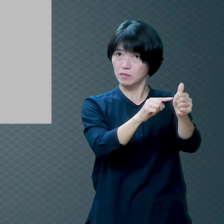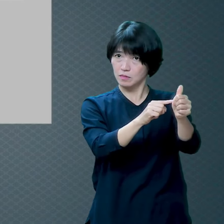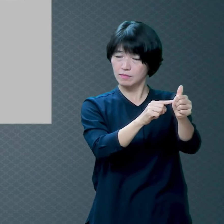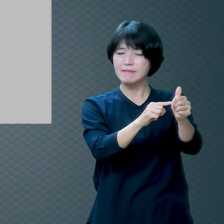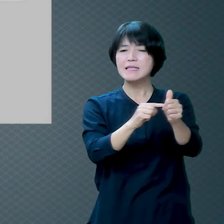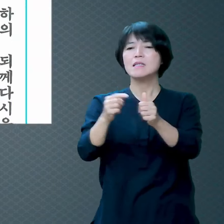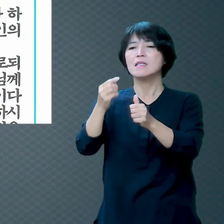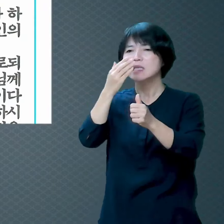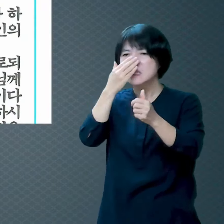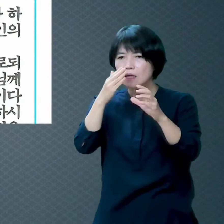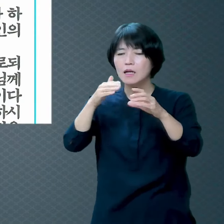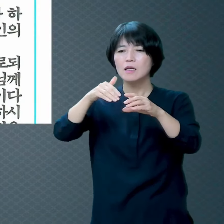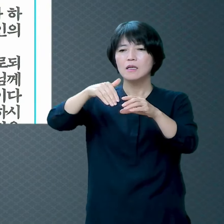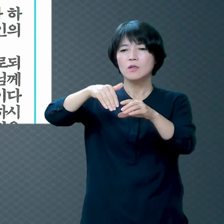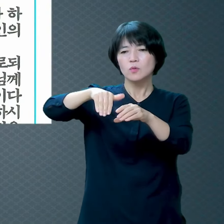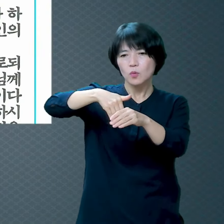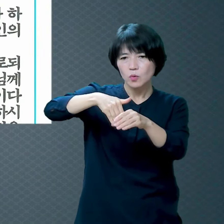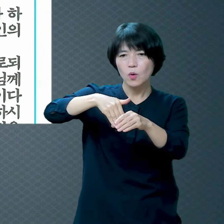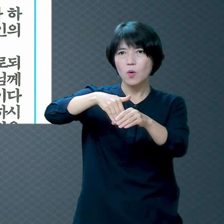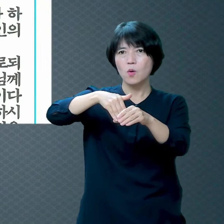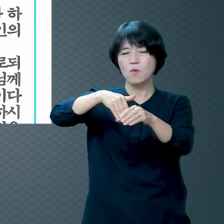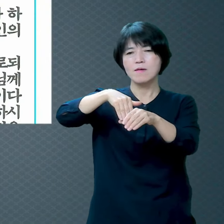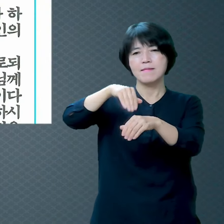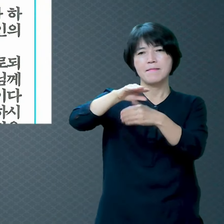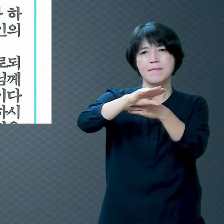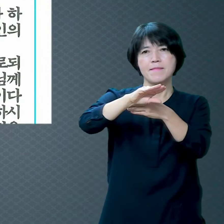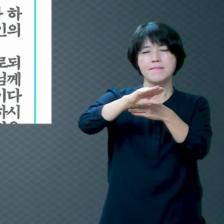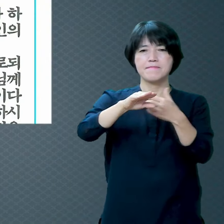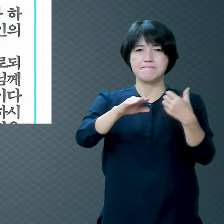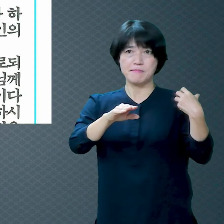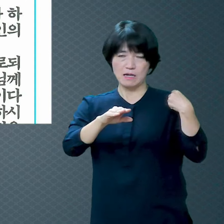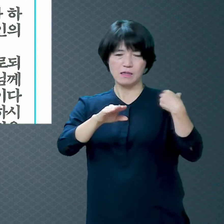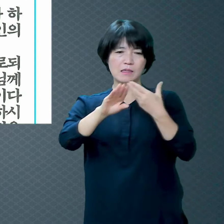종교적으로도 선생님이고